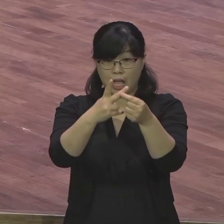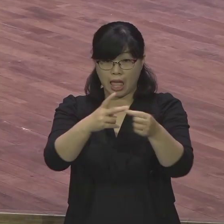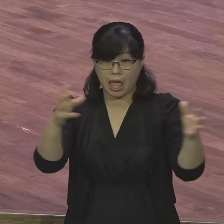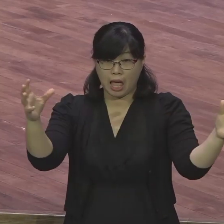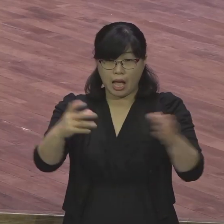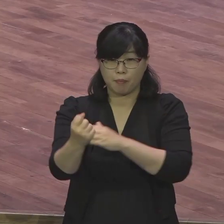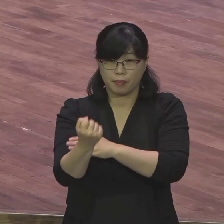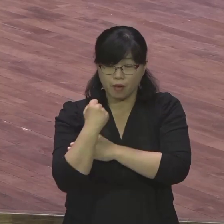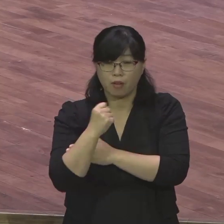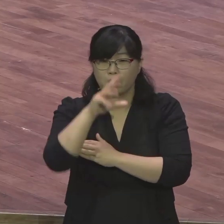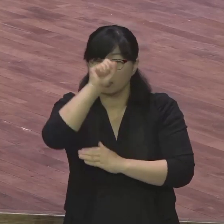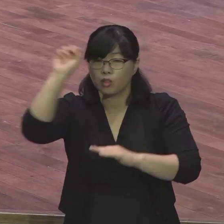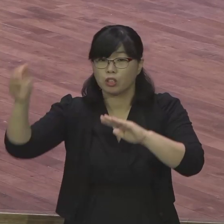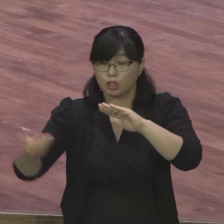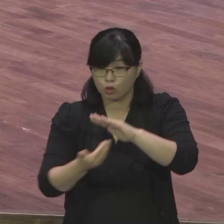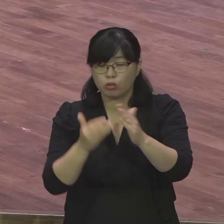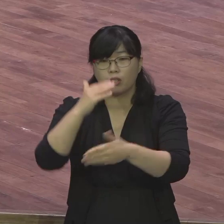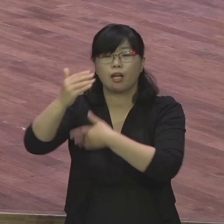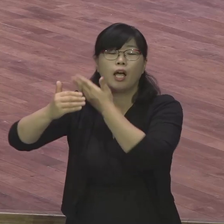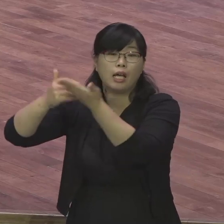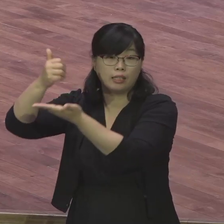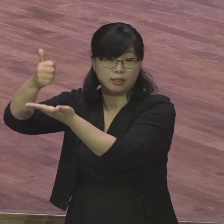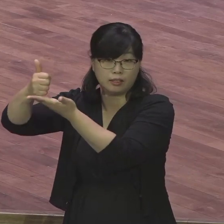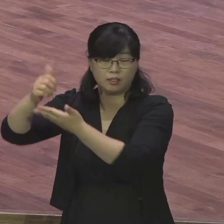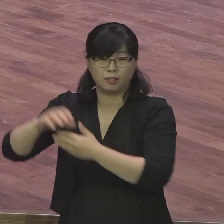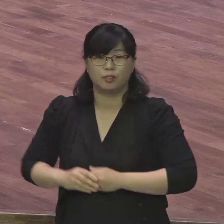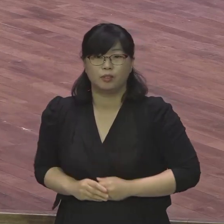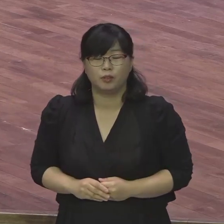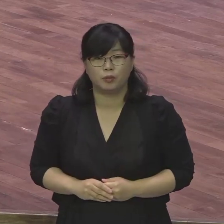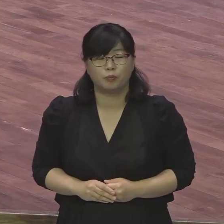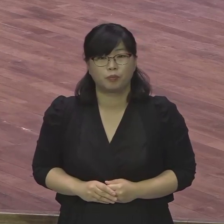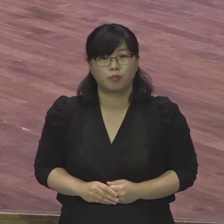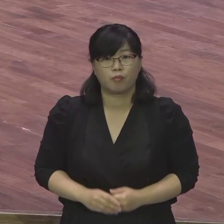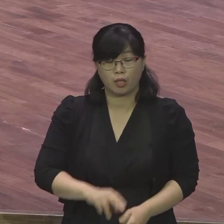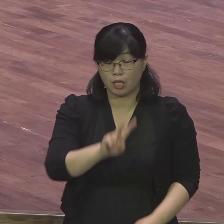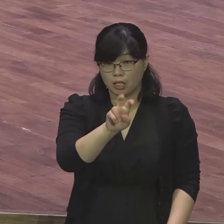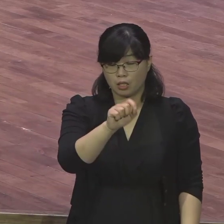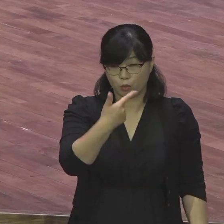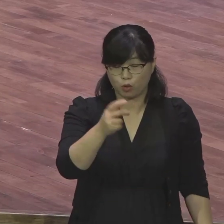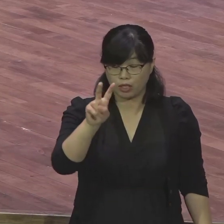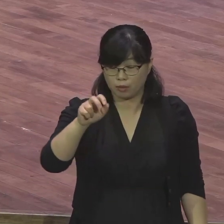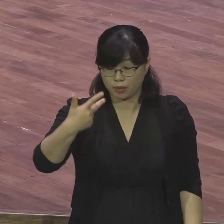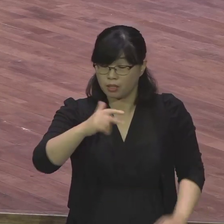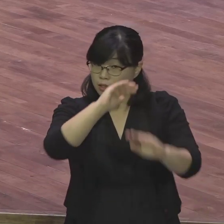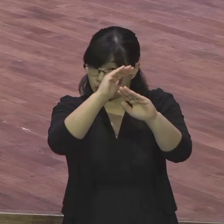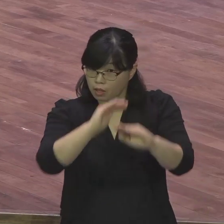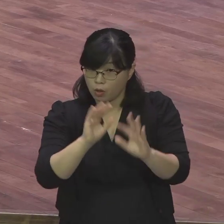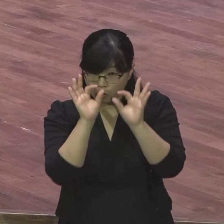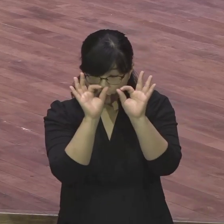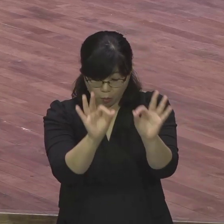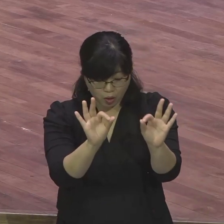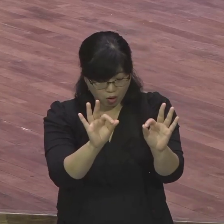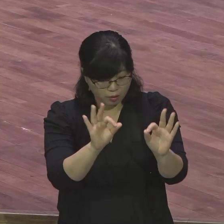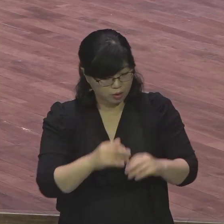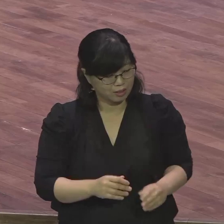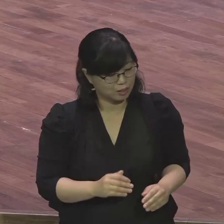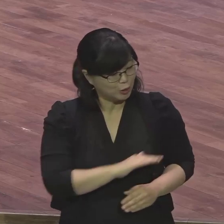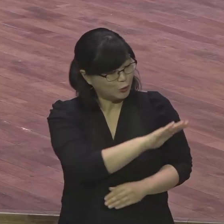하나님이십니다 사도 바오른 본문 26절로 27절에서 성령께서 우리 연약함을 도우시기 위해서 친히